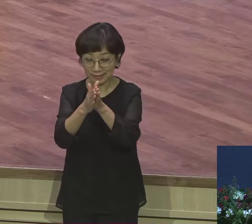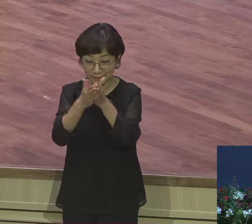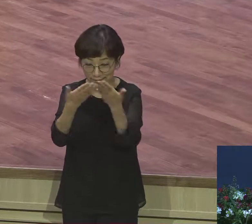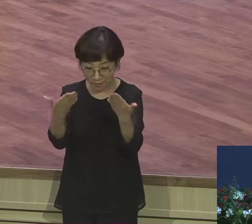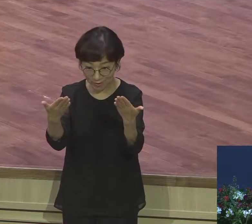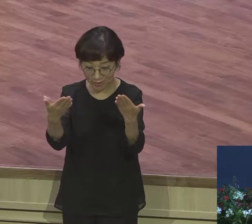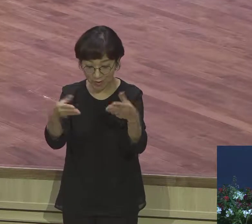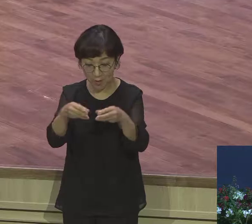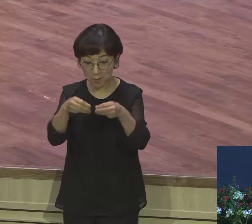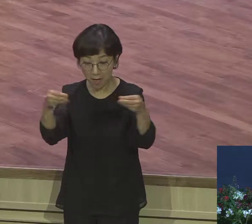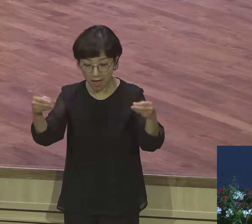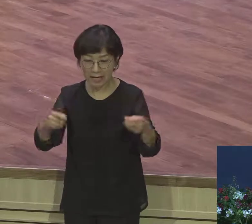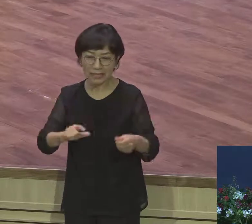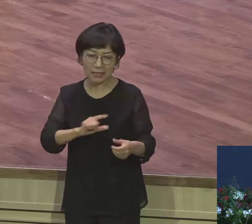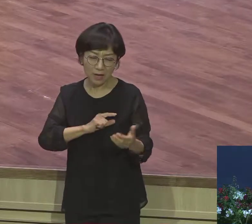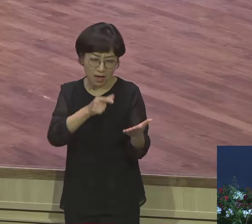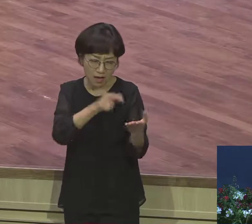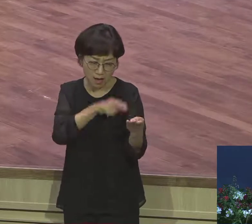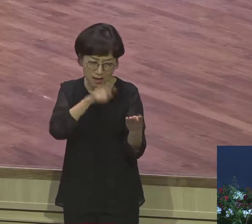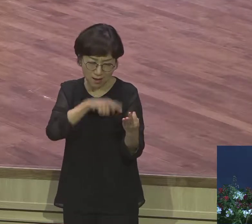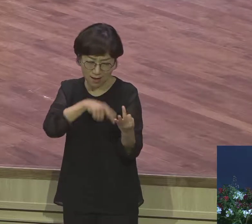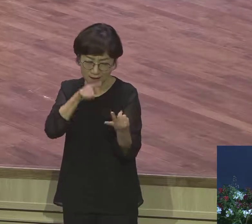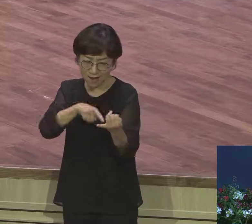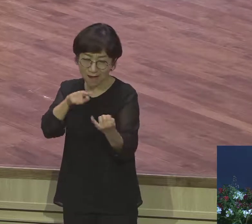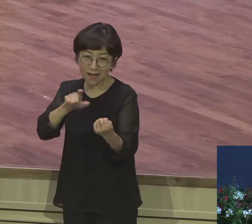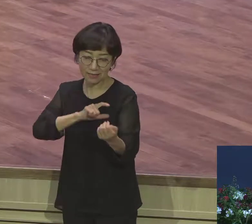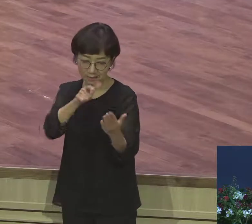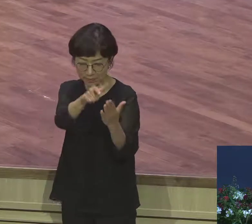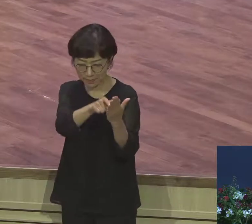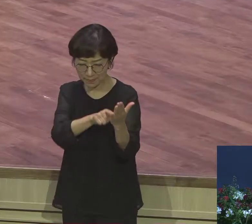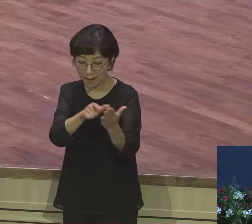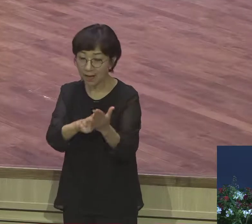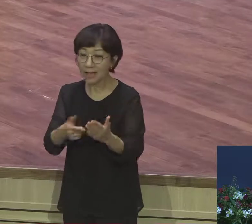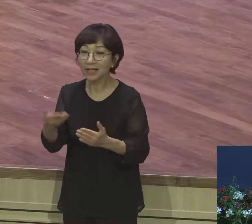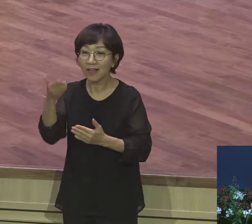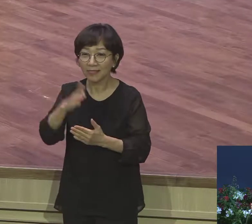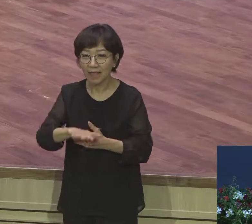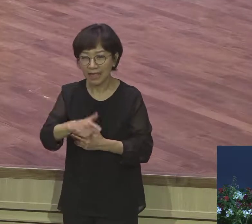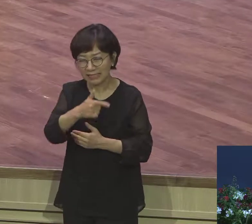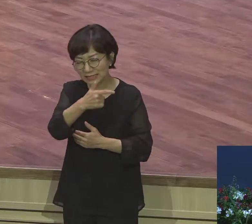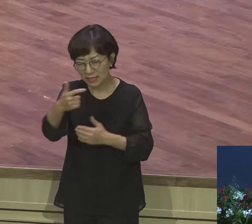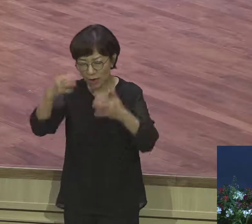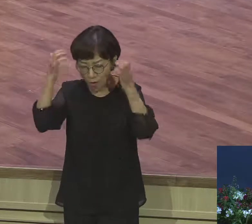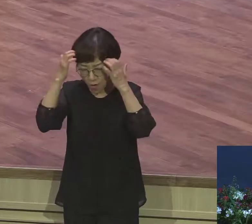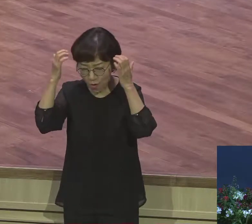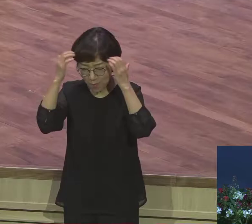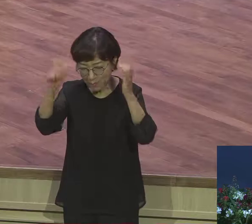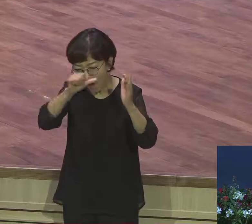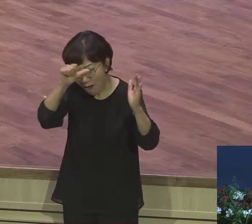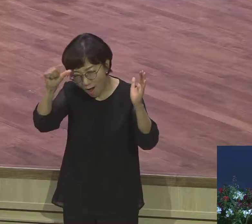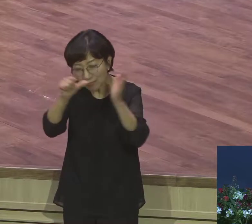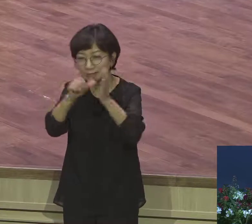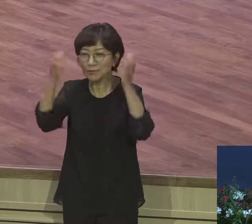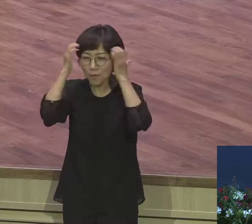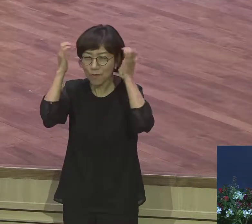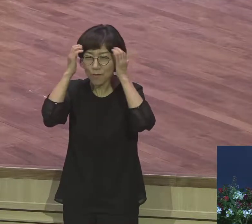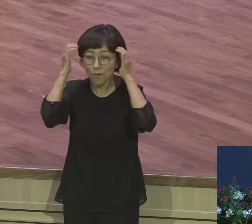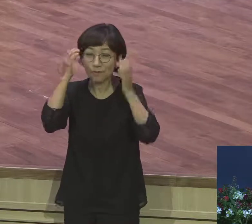이렇게 힘든 인생을 산 사람이 없어요 야곱이 제일 고생을 받았는데 왜 고생했냐